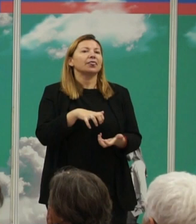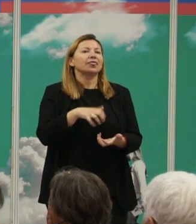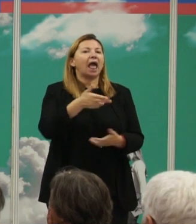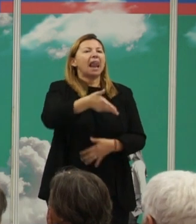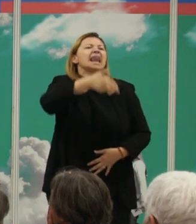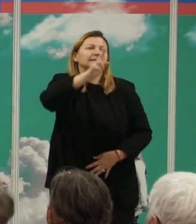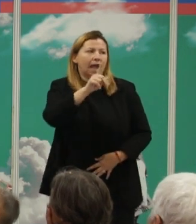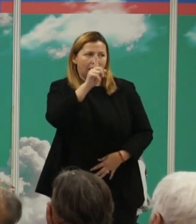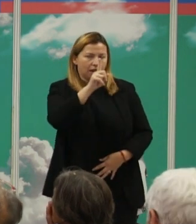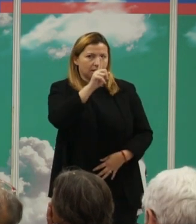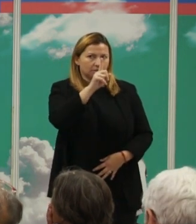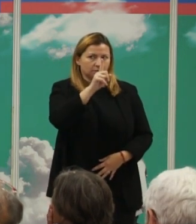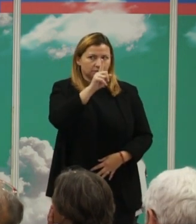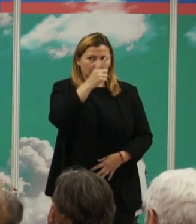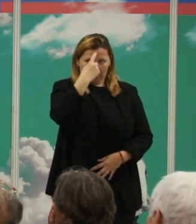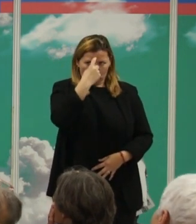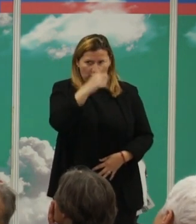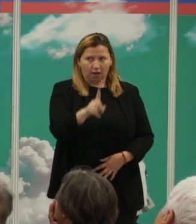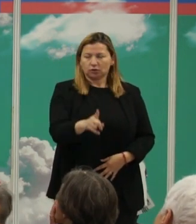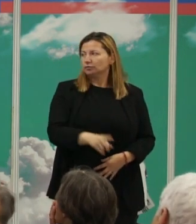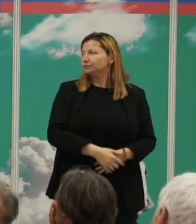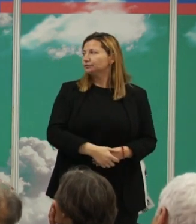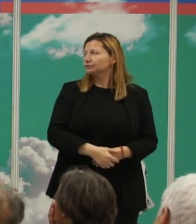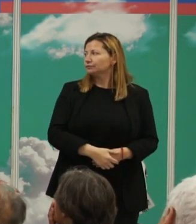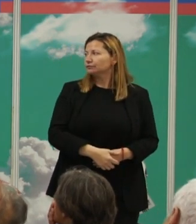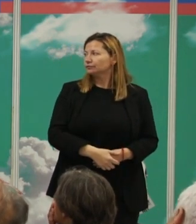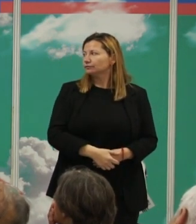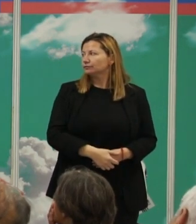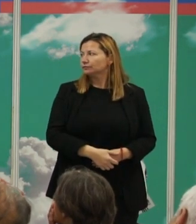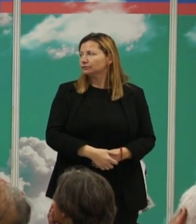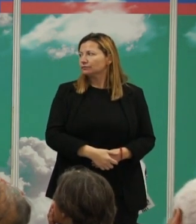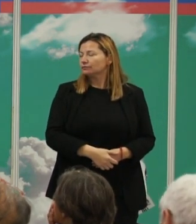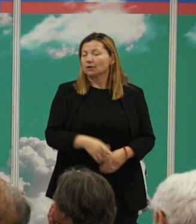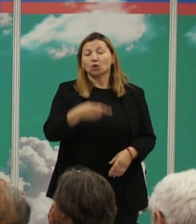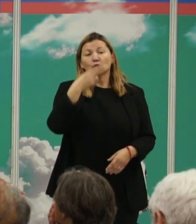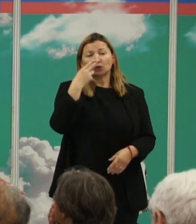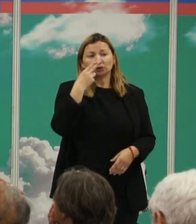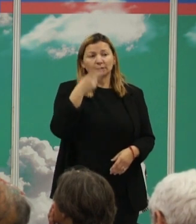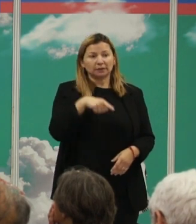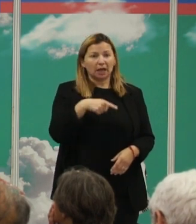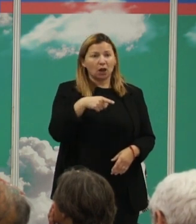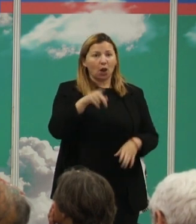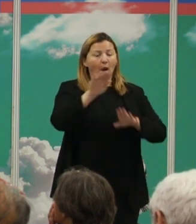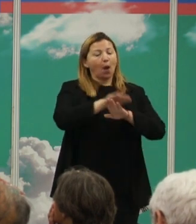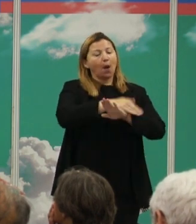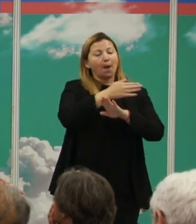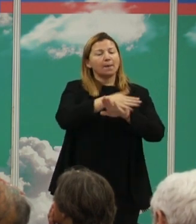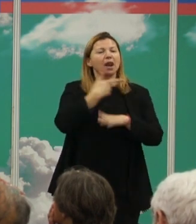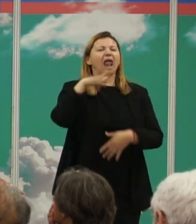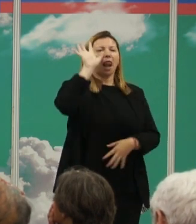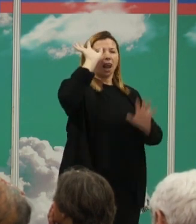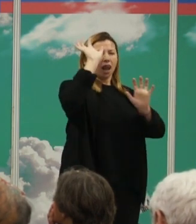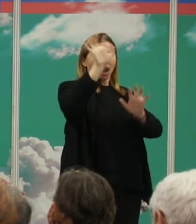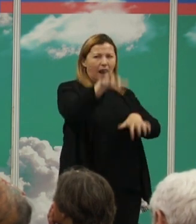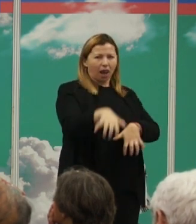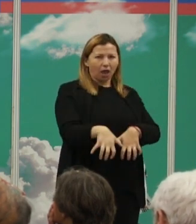violencia letal fijaros pero curiosamente entre los felinos aquí está el león pues